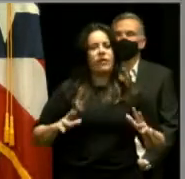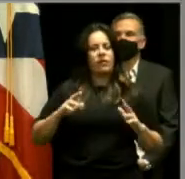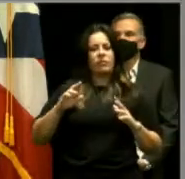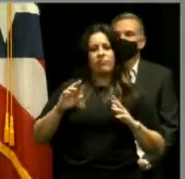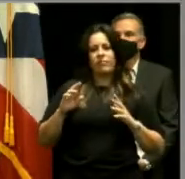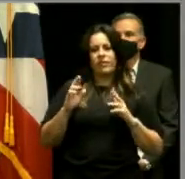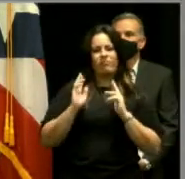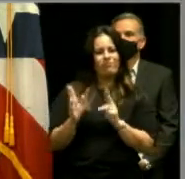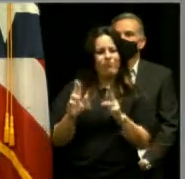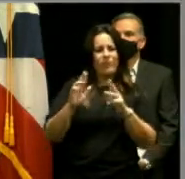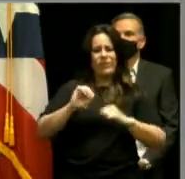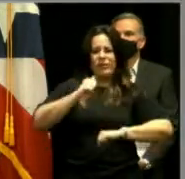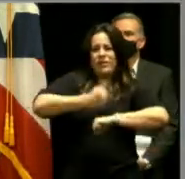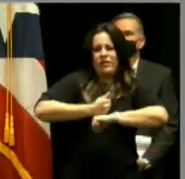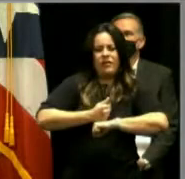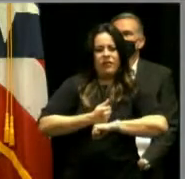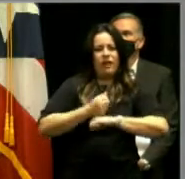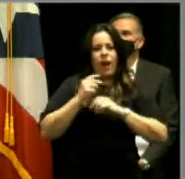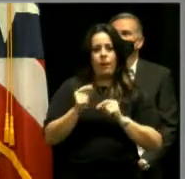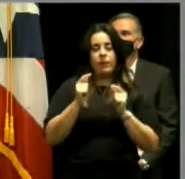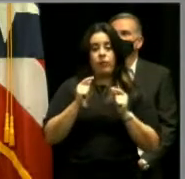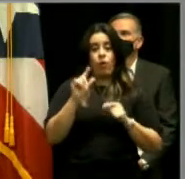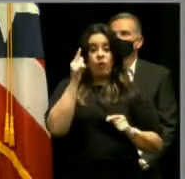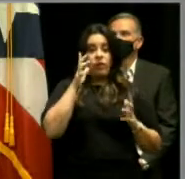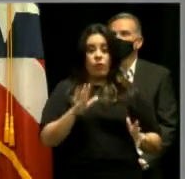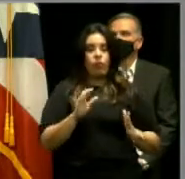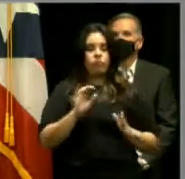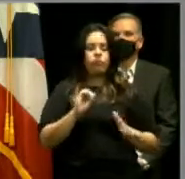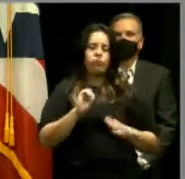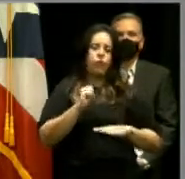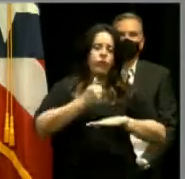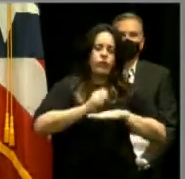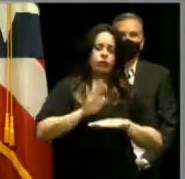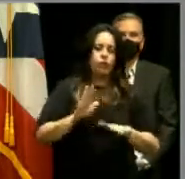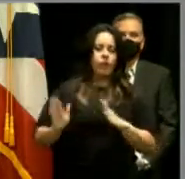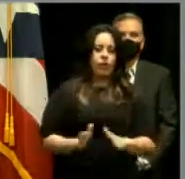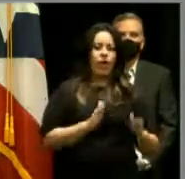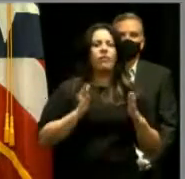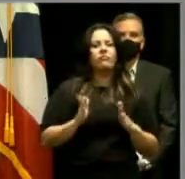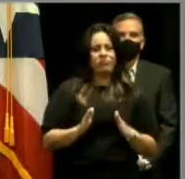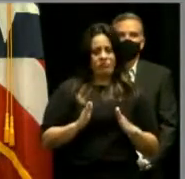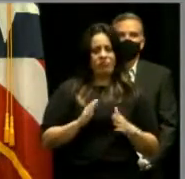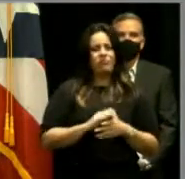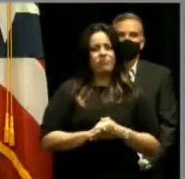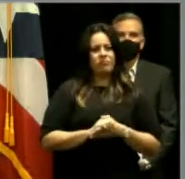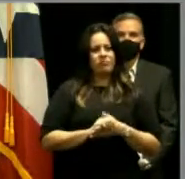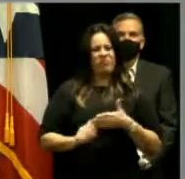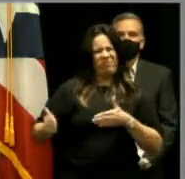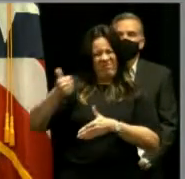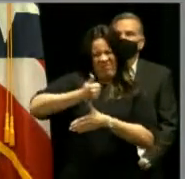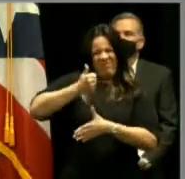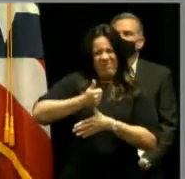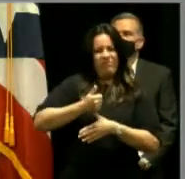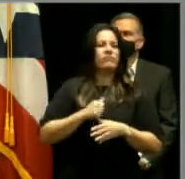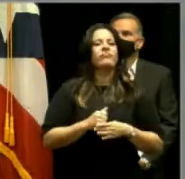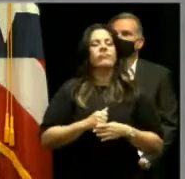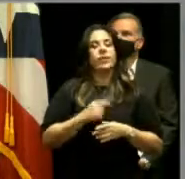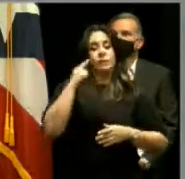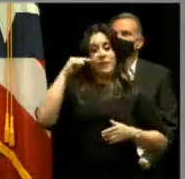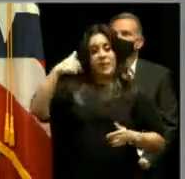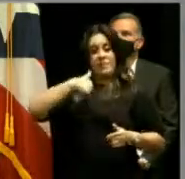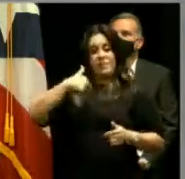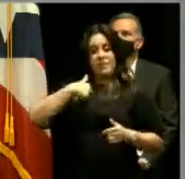posible. El gobernador lo puso en su prioridad, verdad, en su proyecto prioritario y para mí, ¿verdad?, ha sido